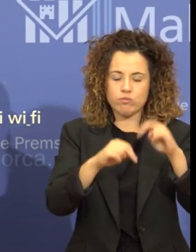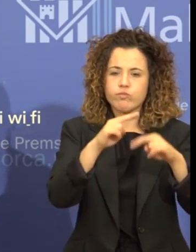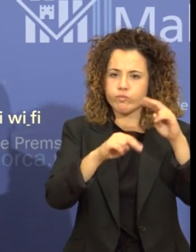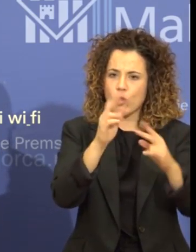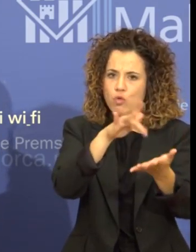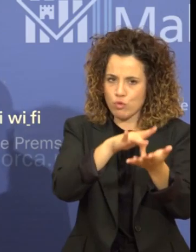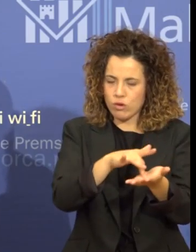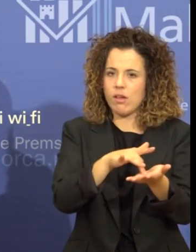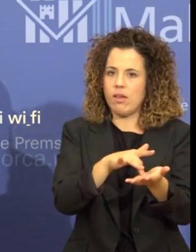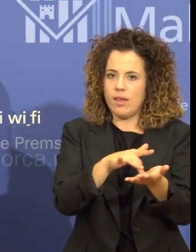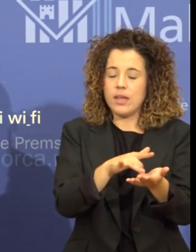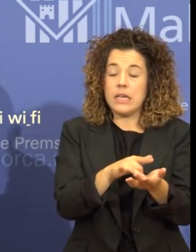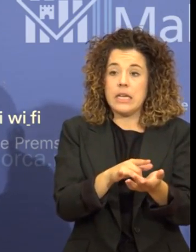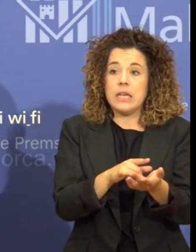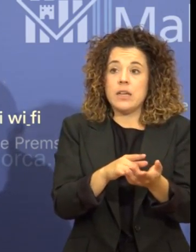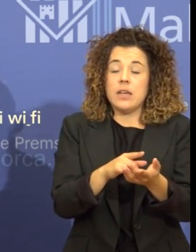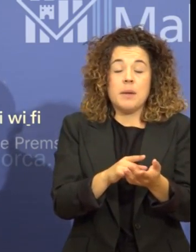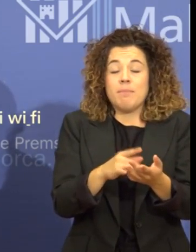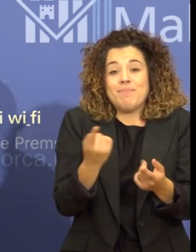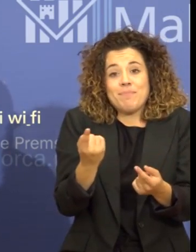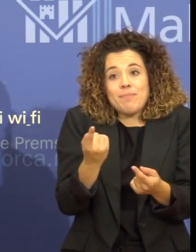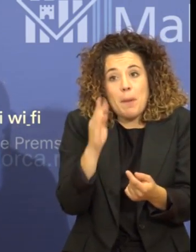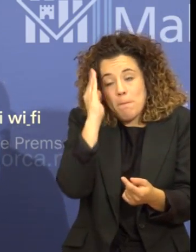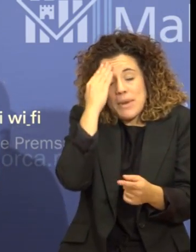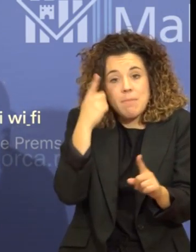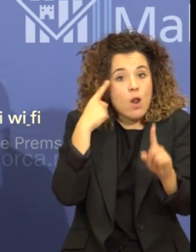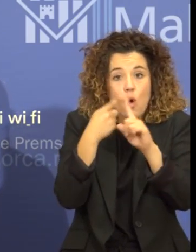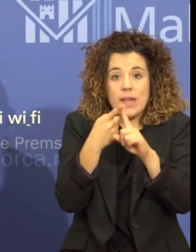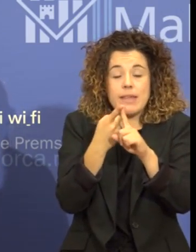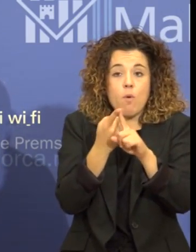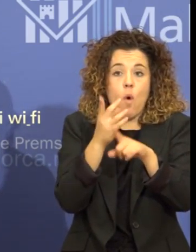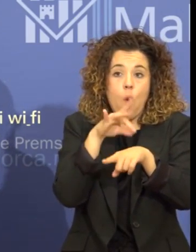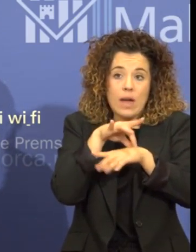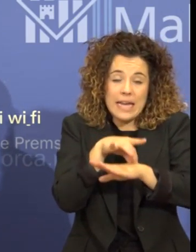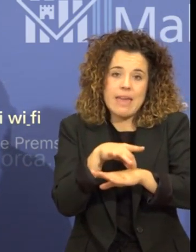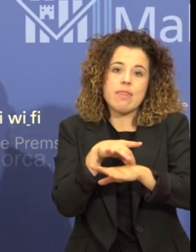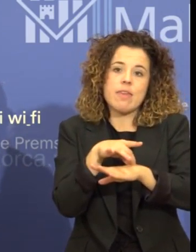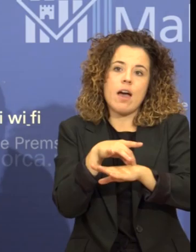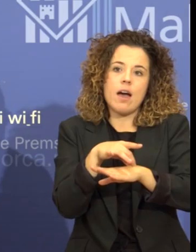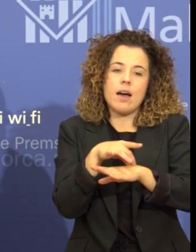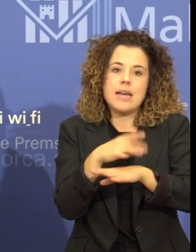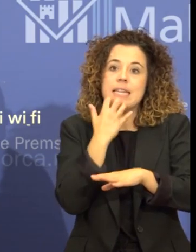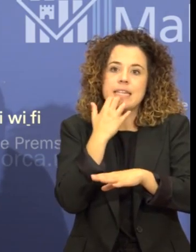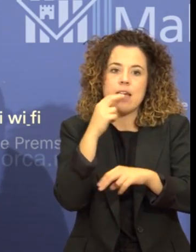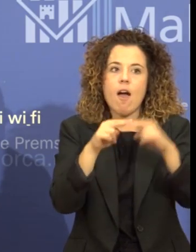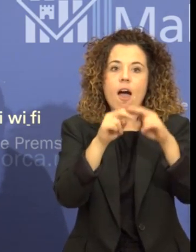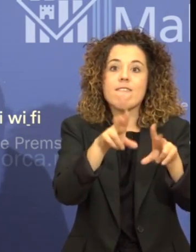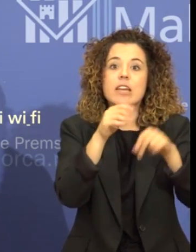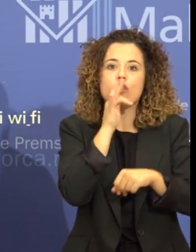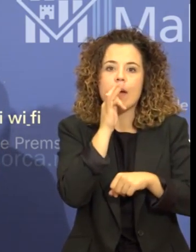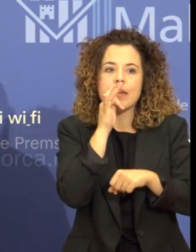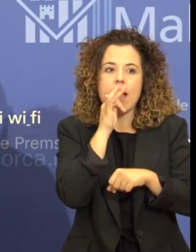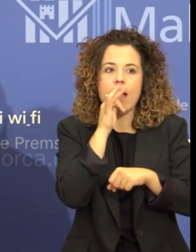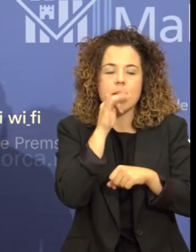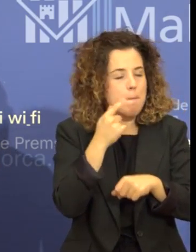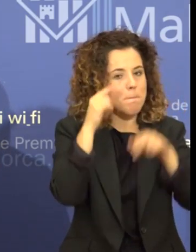Aquí hem de tenir present que un dels principals objectius de l'agència és paralitzar les obres quan encara no estan acabades perquè